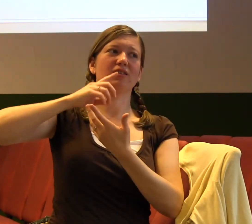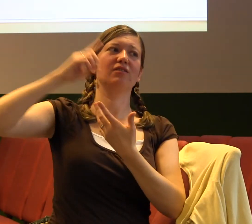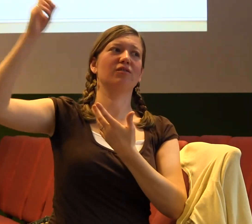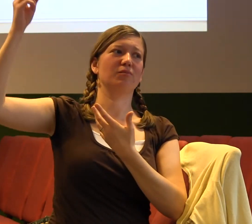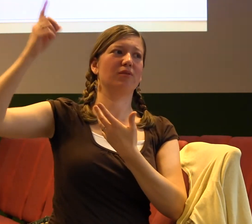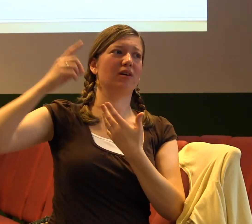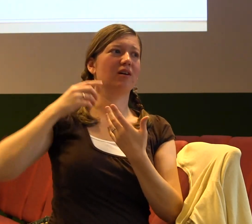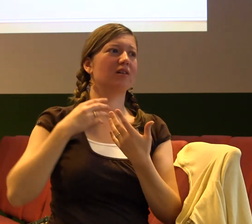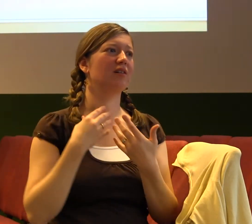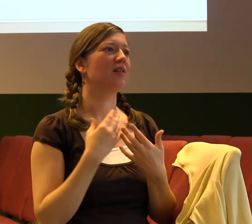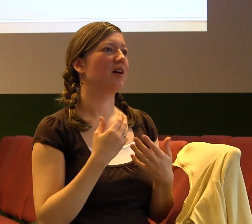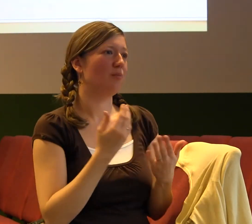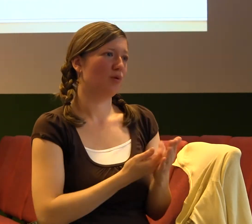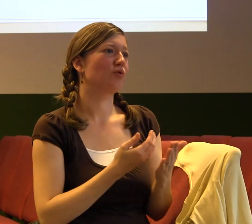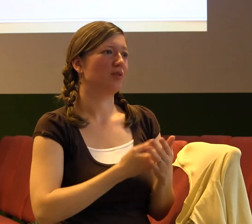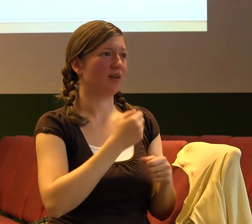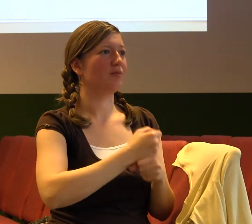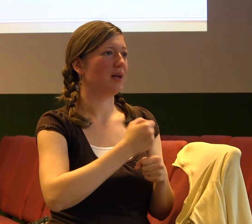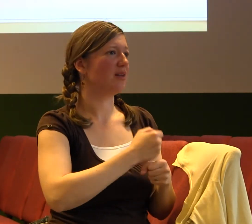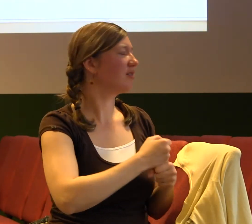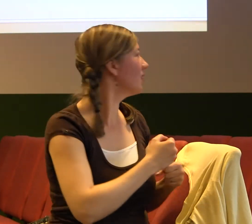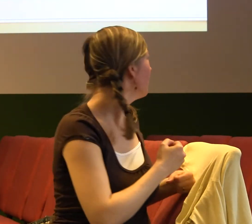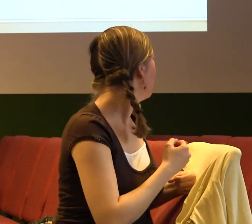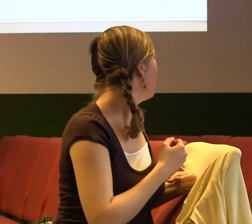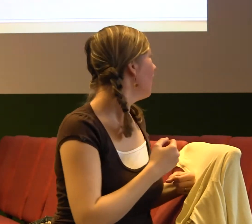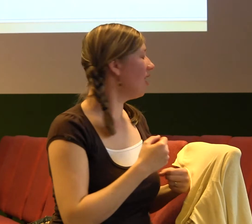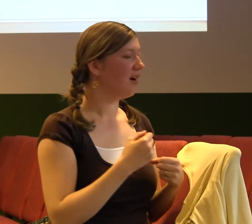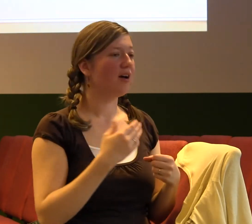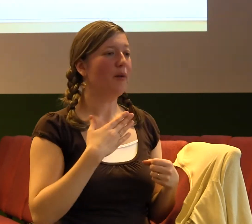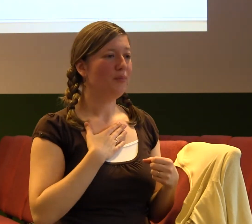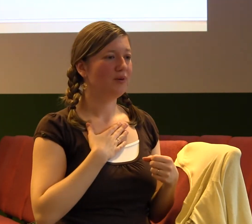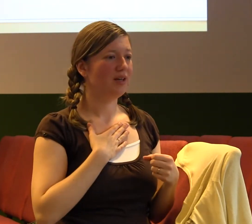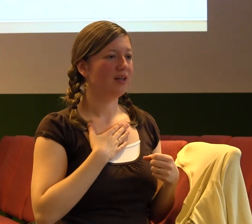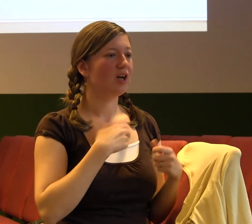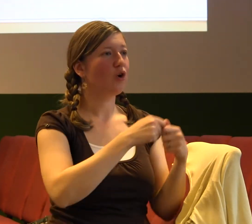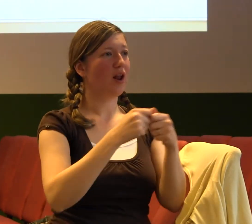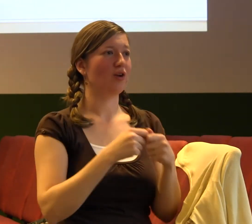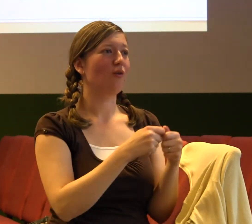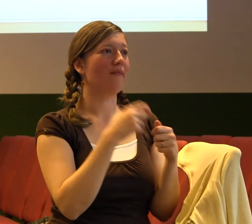Třetí, vědí mi kolegové nebo spolužáci o tom, že jsem křesťan, pokud jsem křesťan.